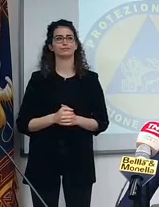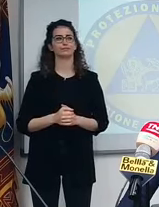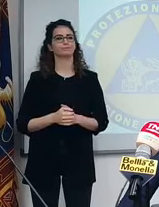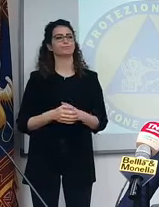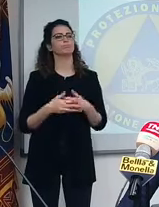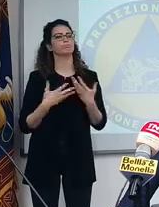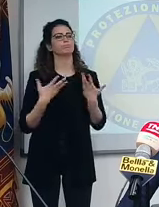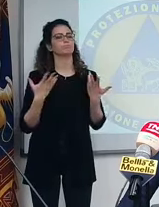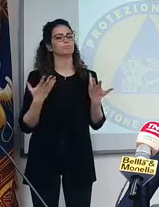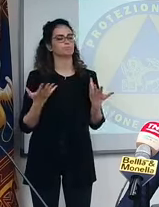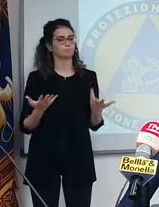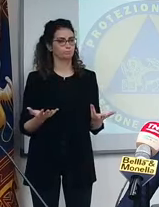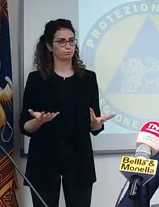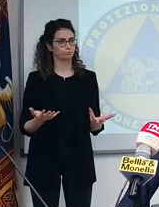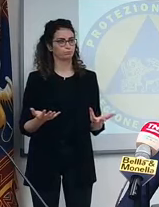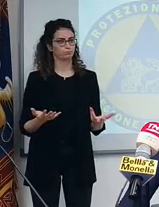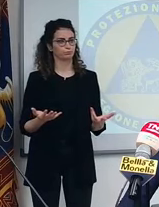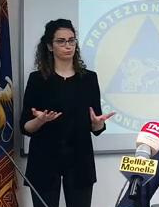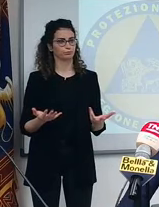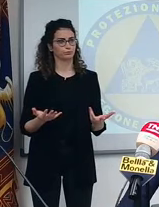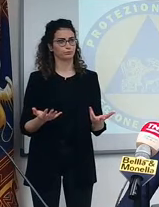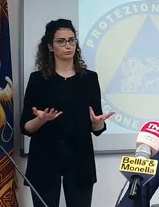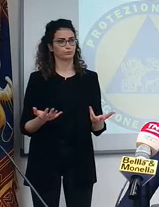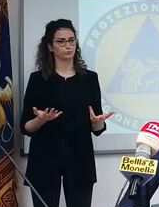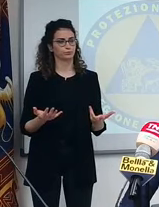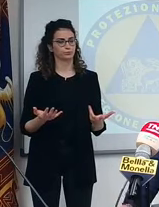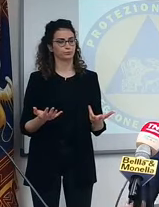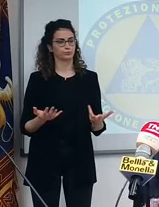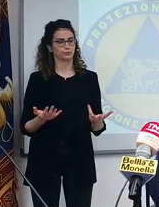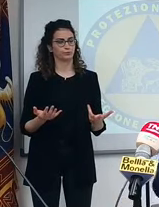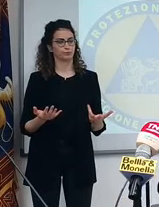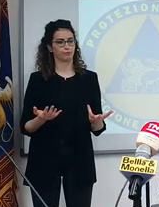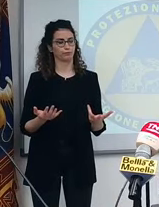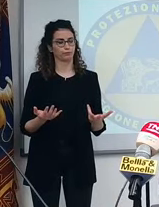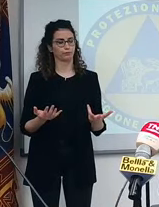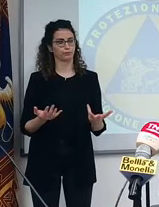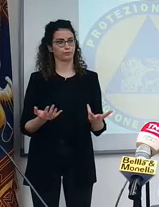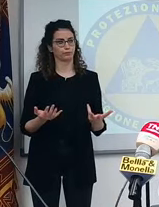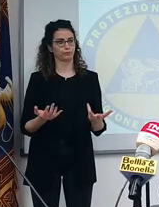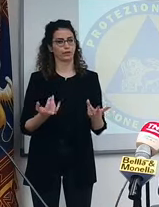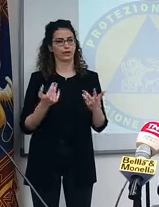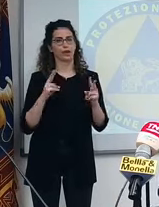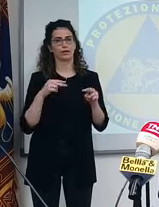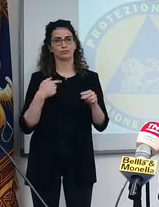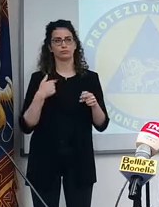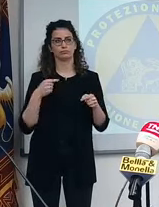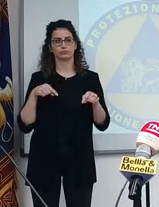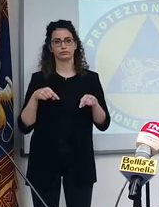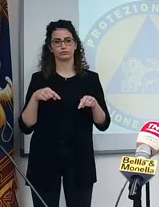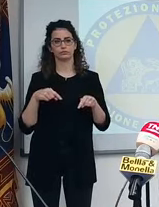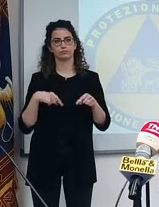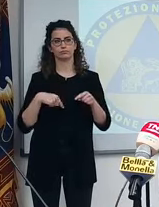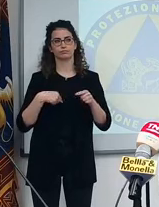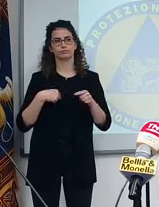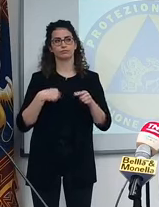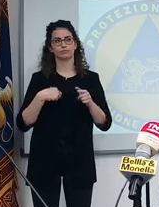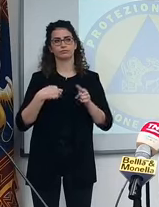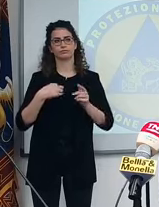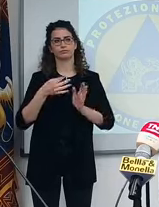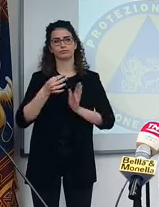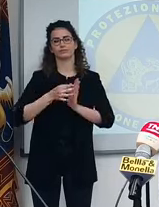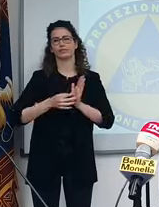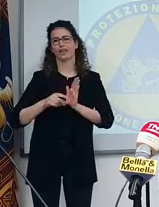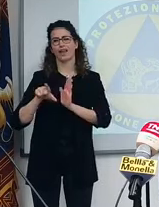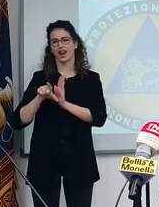Allora, guardi, la valutazione che lei al momento dà dei presupposti del decreto,